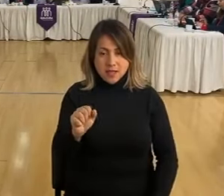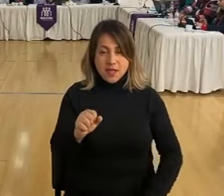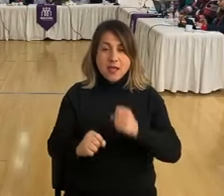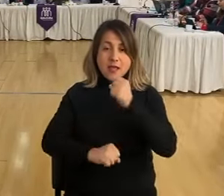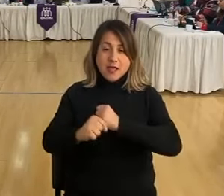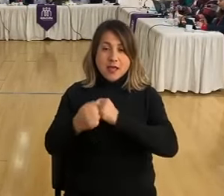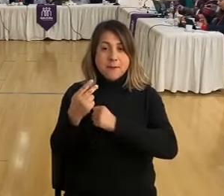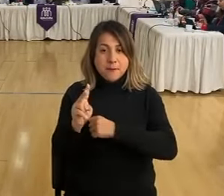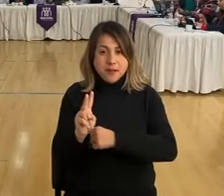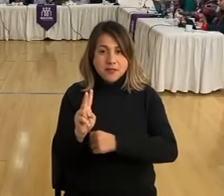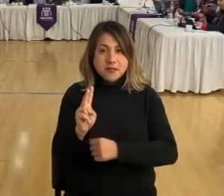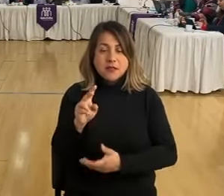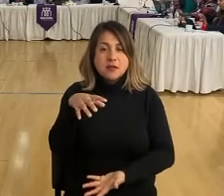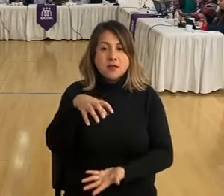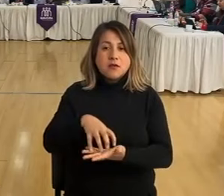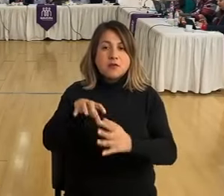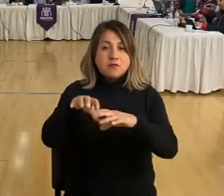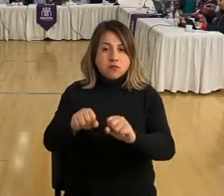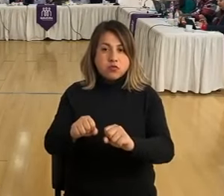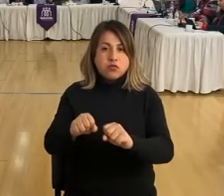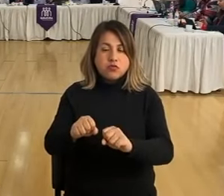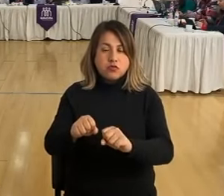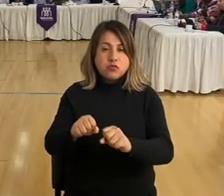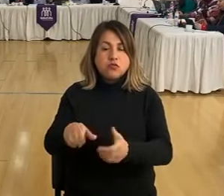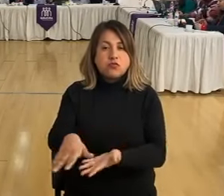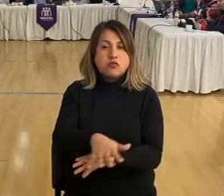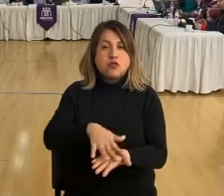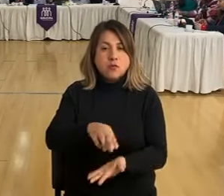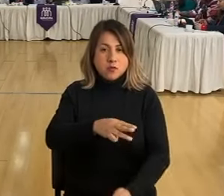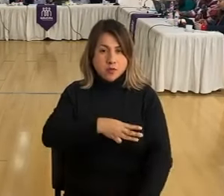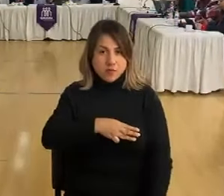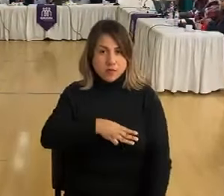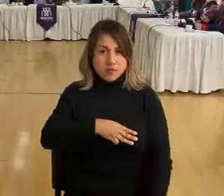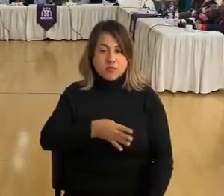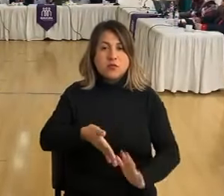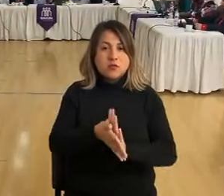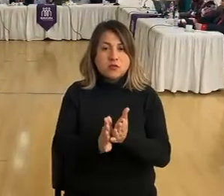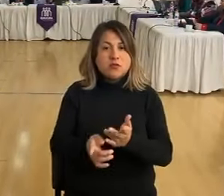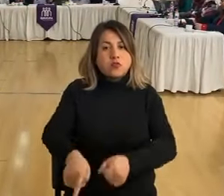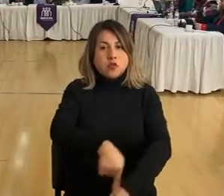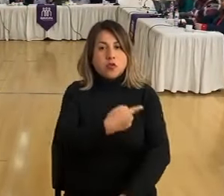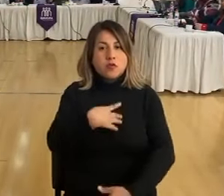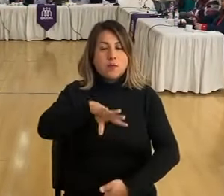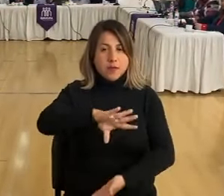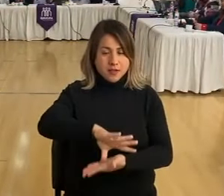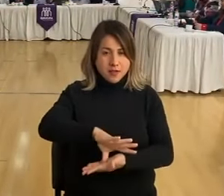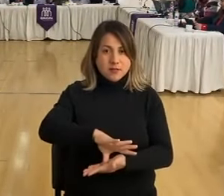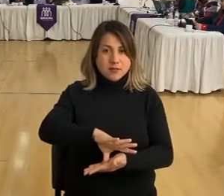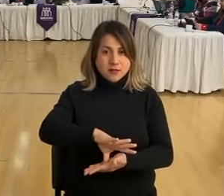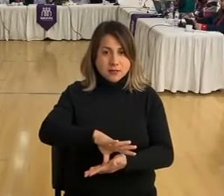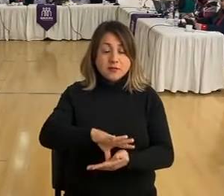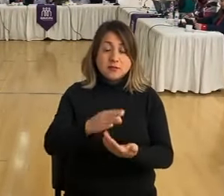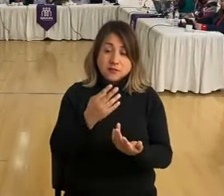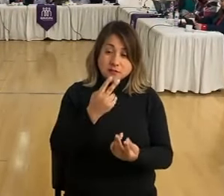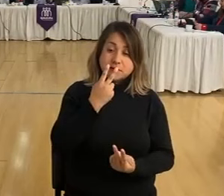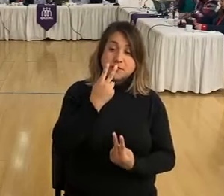monopólica a nivel, no de región metropolitana, sino que de país. Por lo tanto, se ve